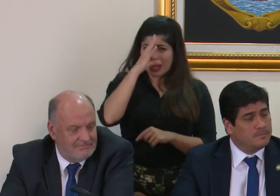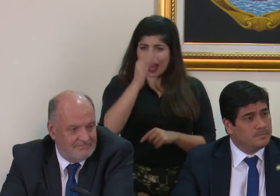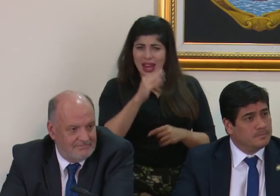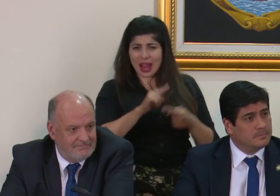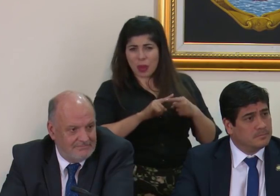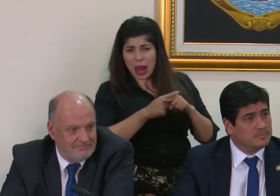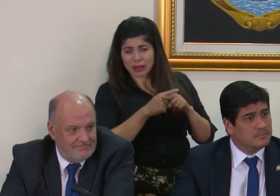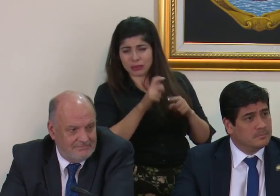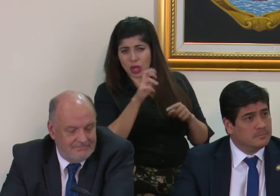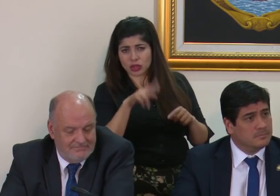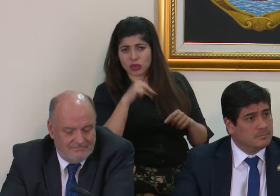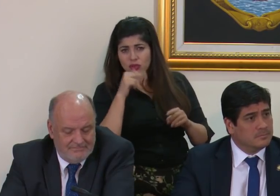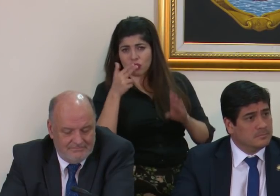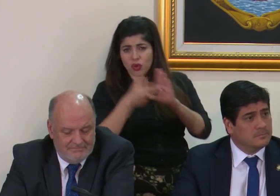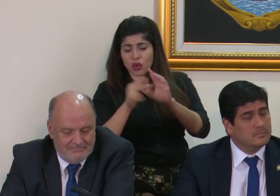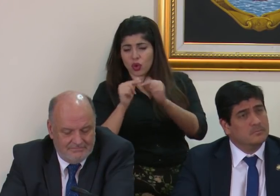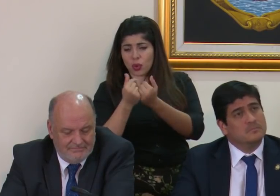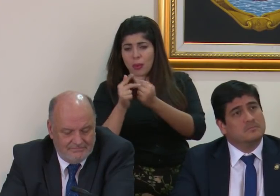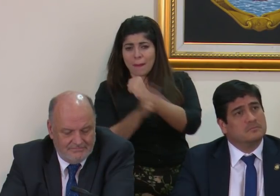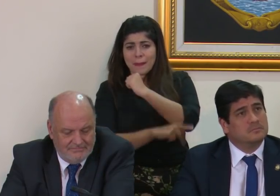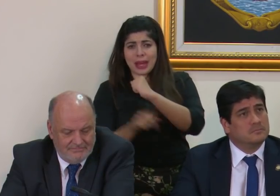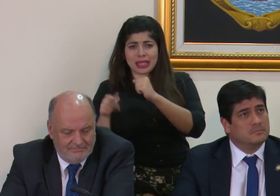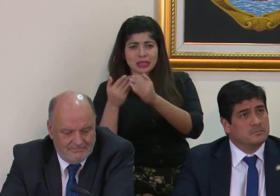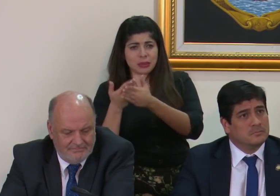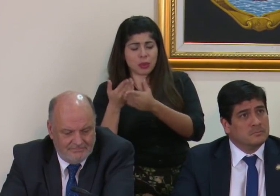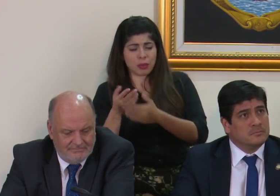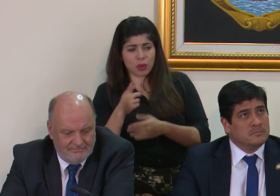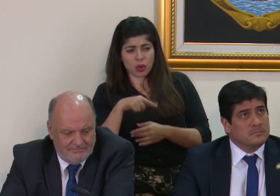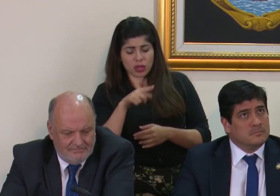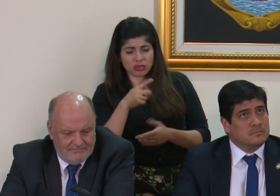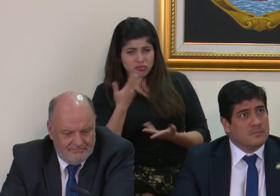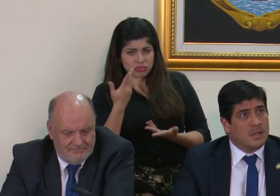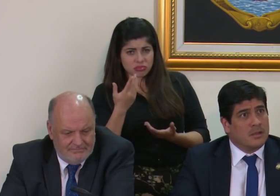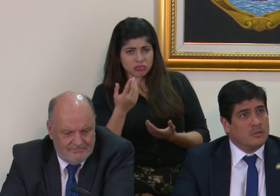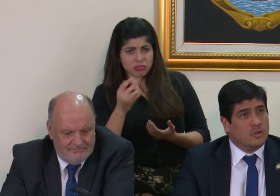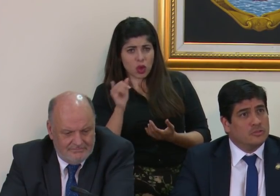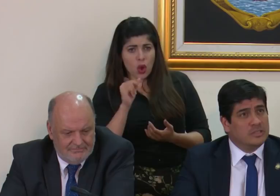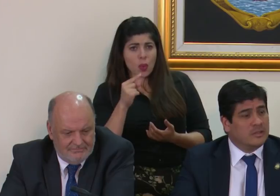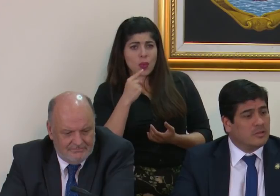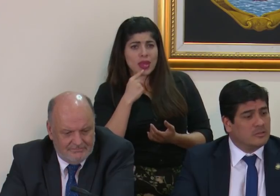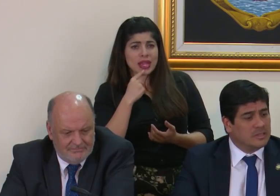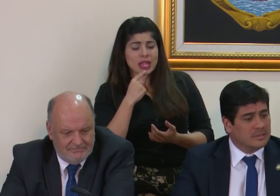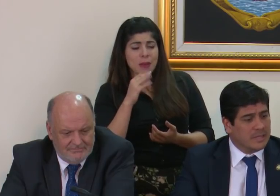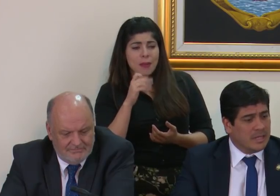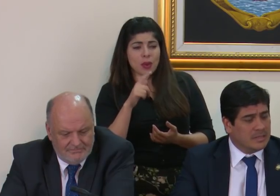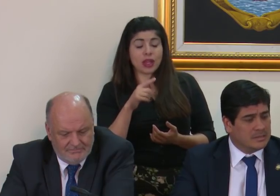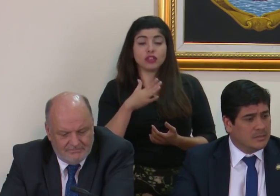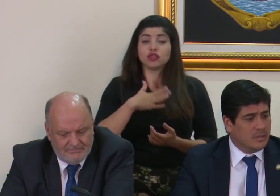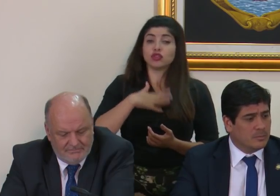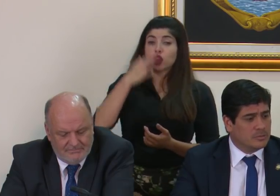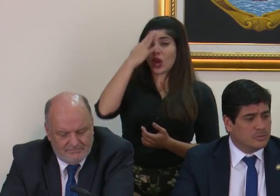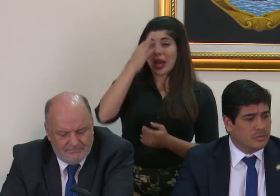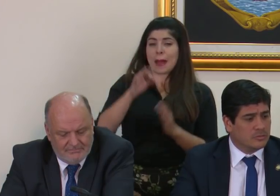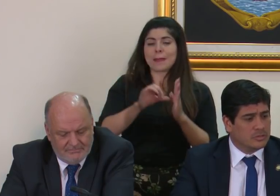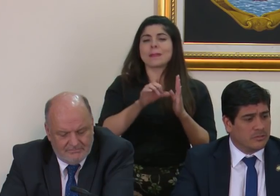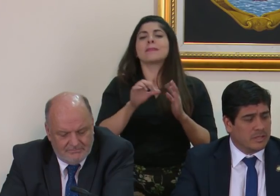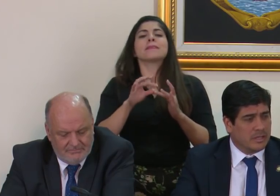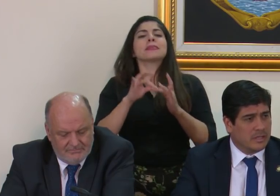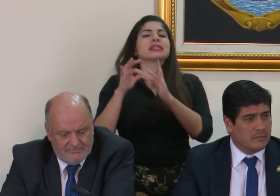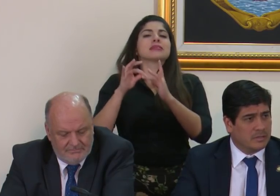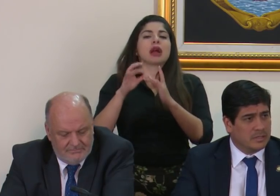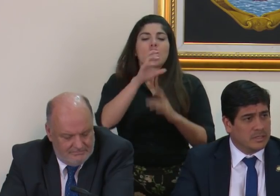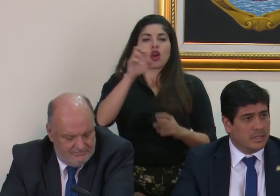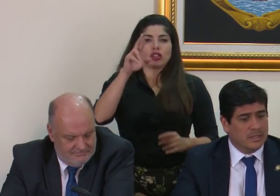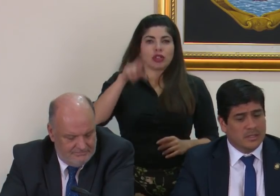Costa Rica no forme parte de ese grupo de países proponentes como lo dijo yo considero que lo central ha sido la posición de Costa